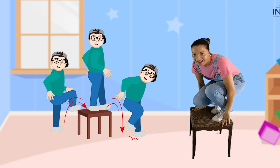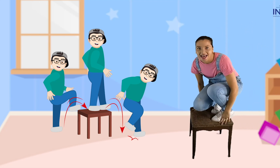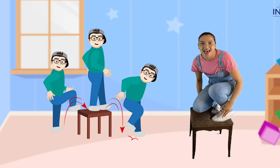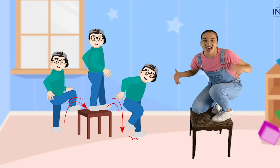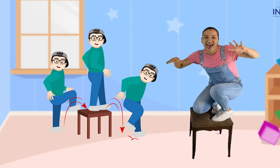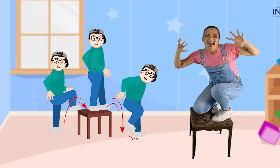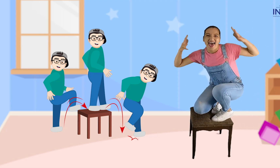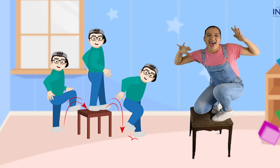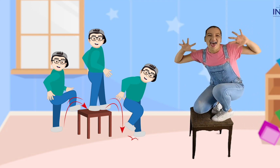¡Bravo!